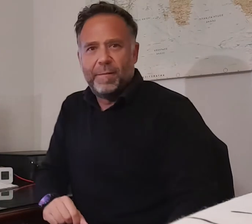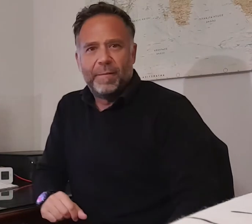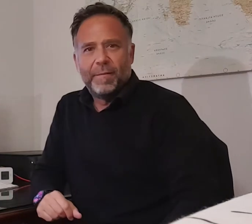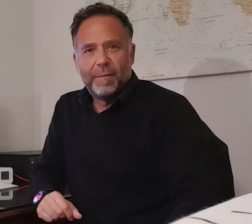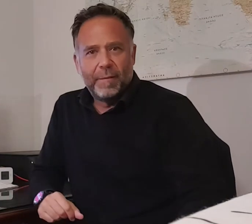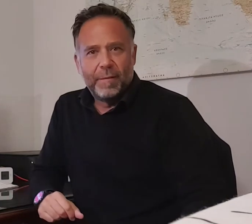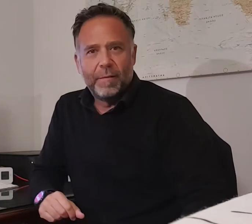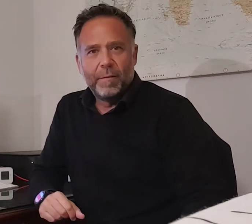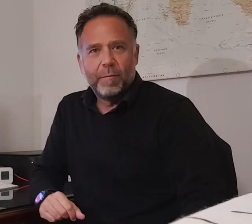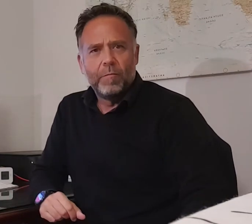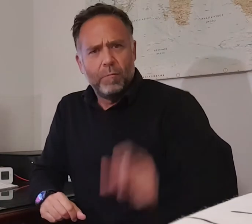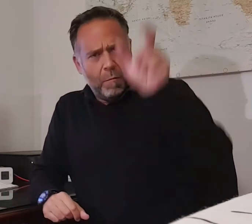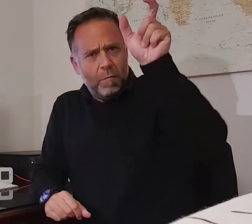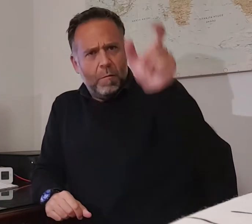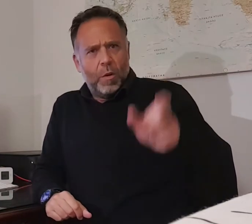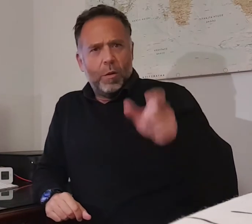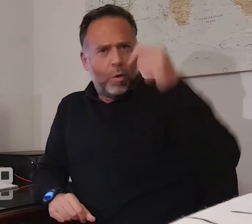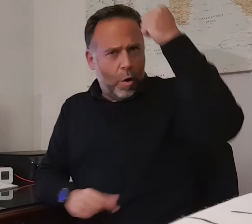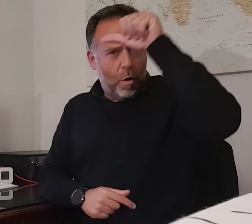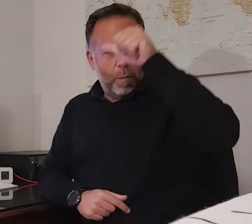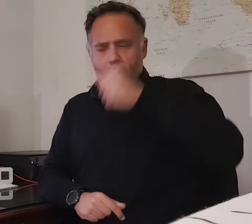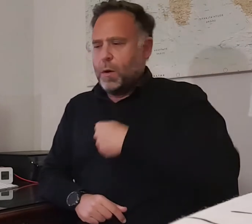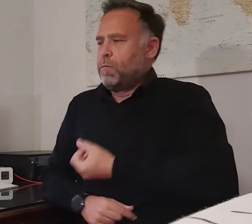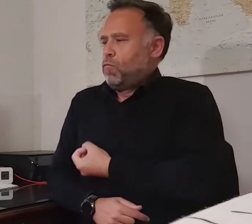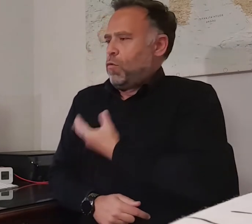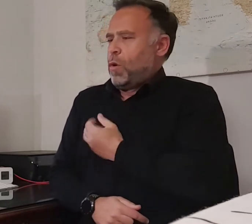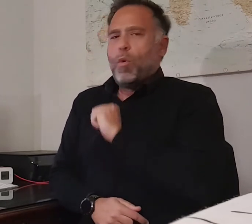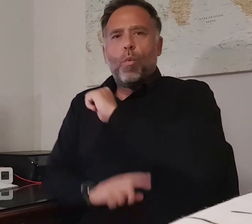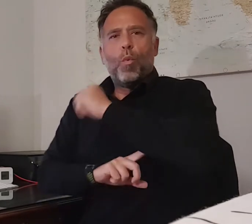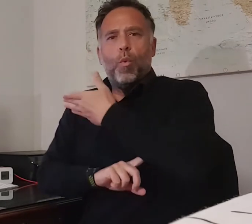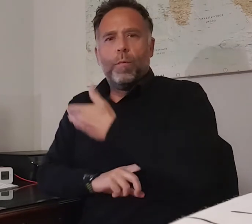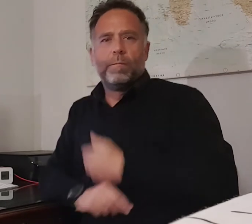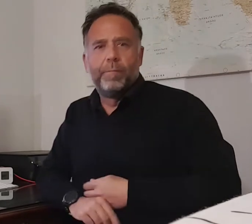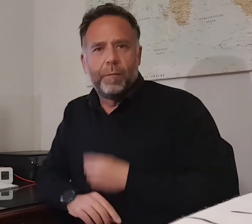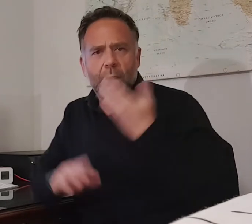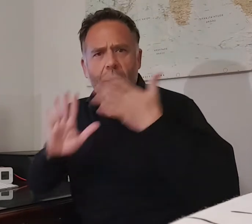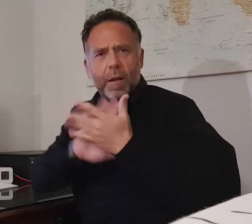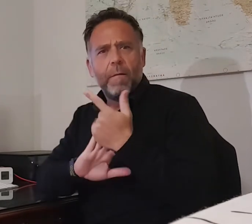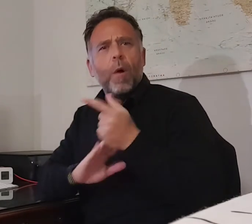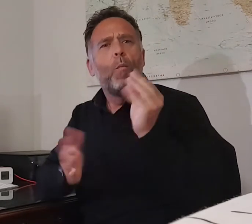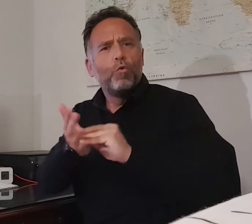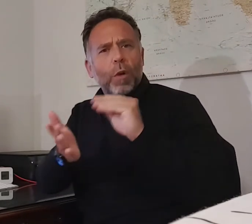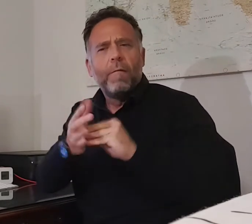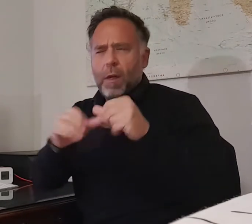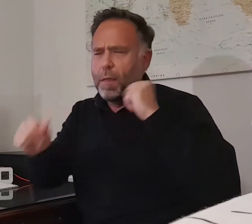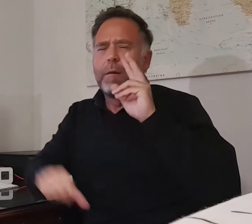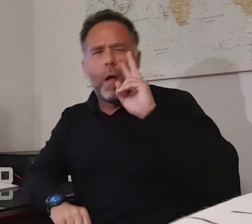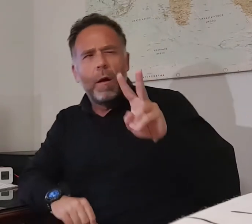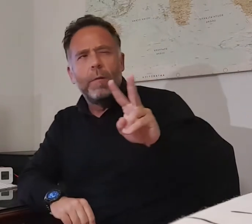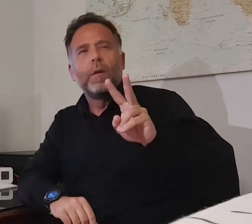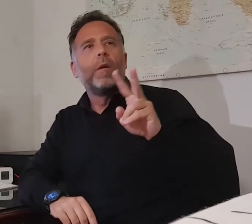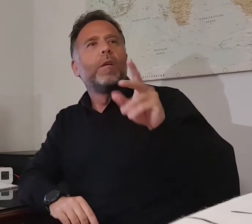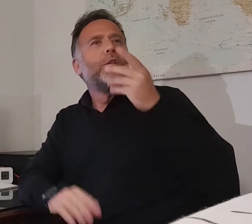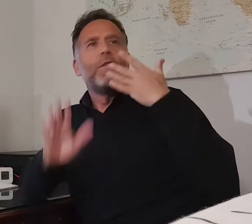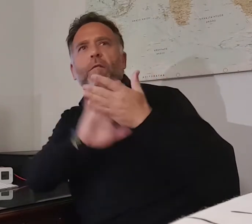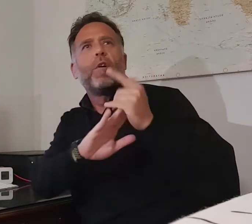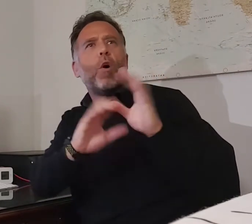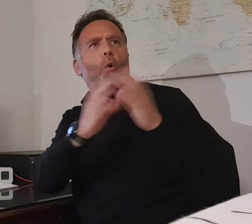Hombre de club En ocasiones sucede que los verdaderos ganadores de una competición no son aquellos que terminan